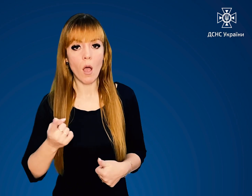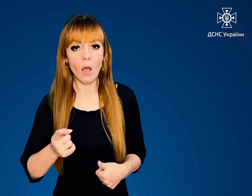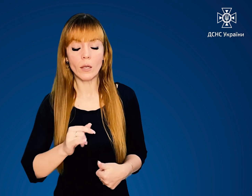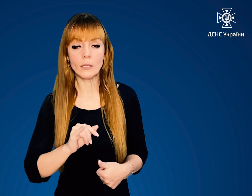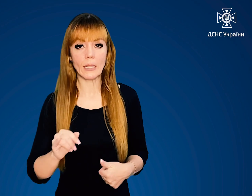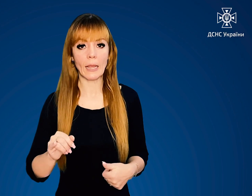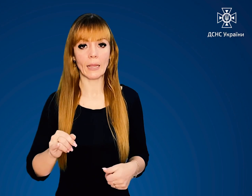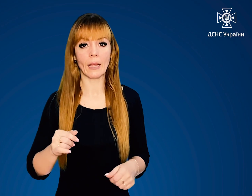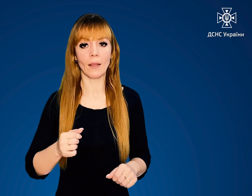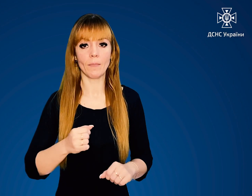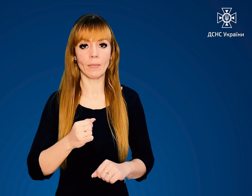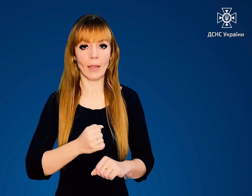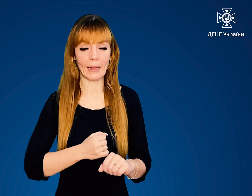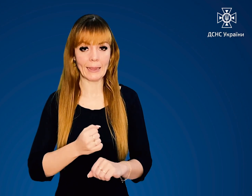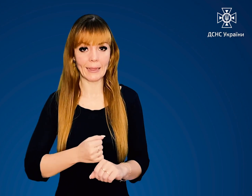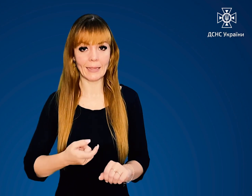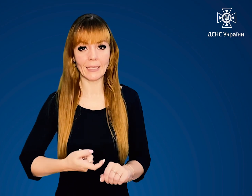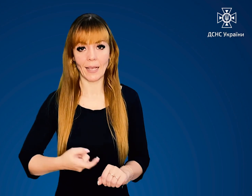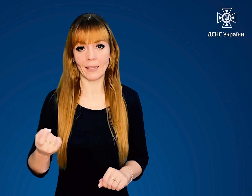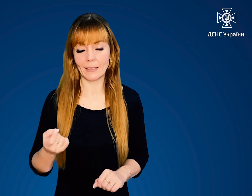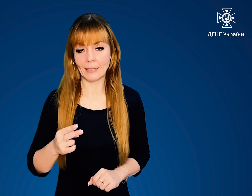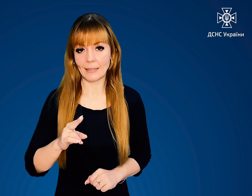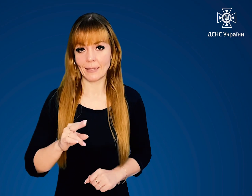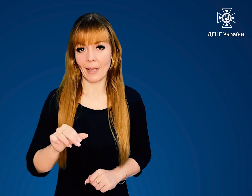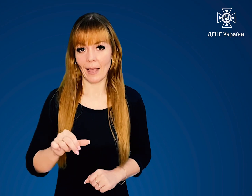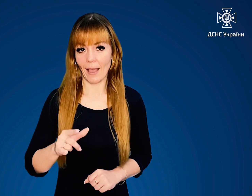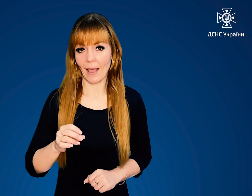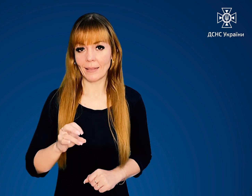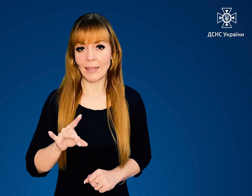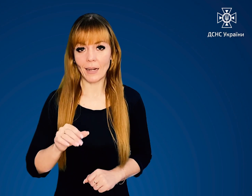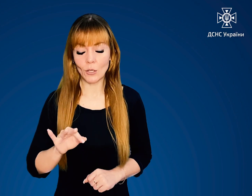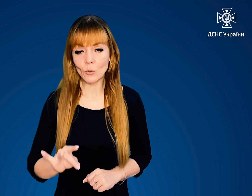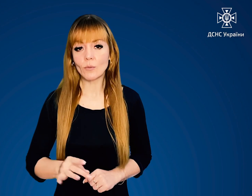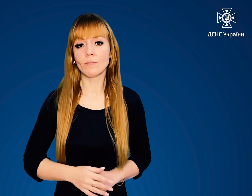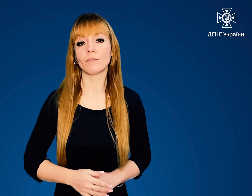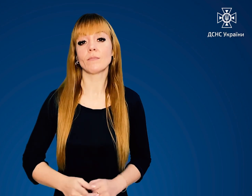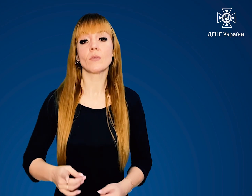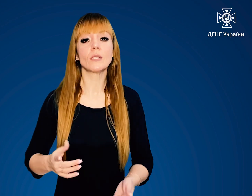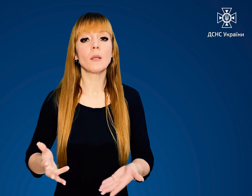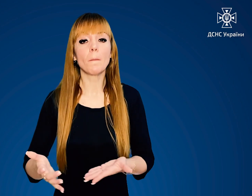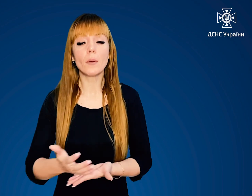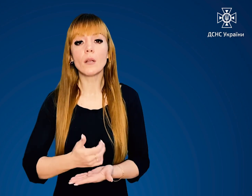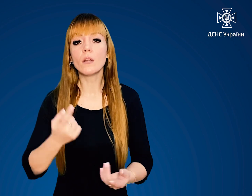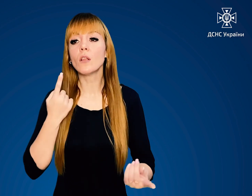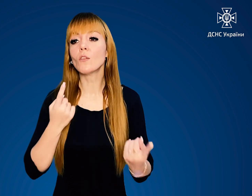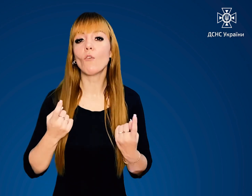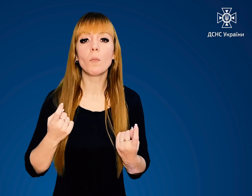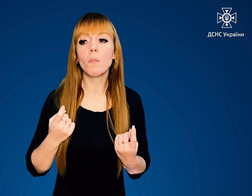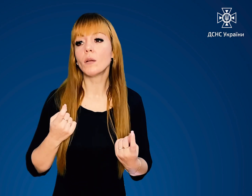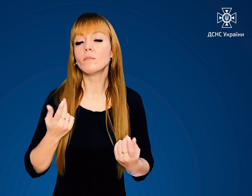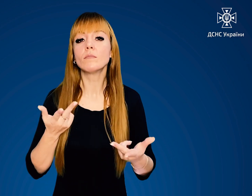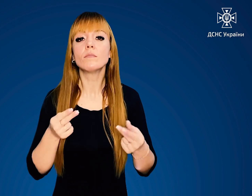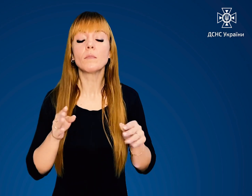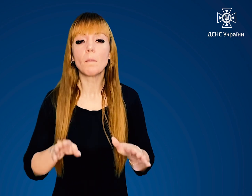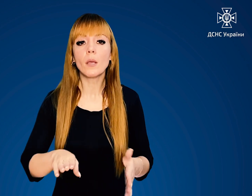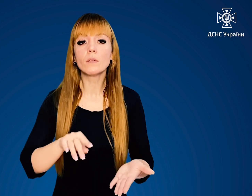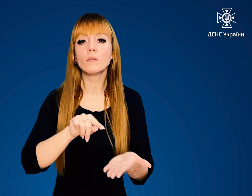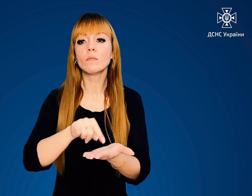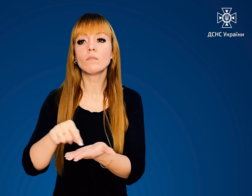бензогазу та дизельних генераторів Зберіть інформацію про розташування найближчих пунктів